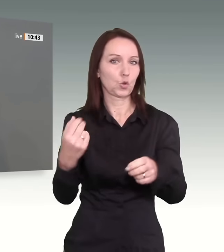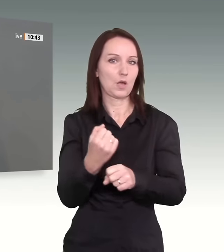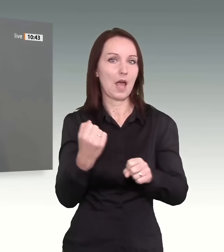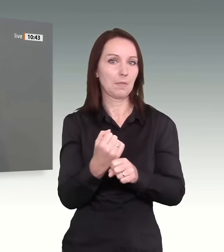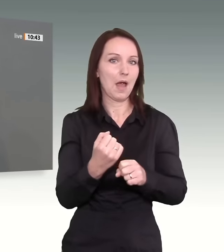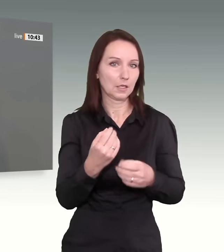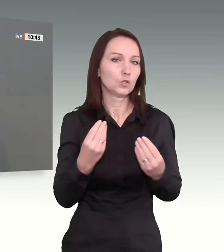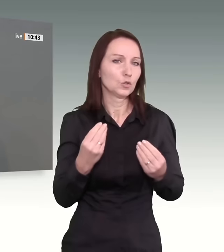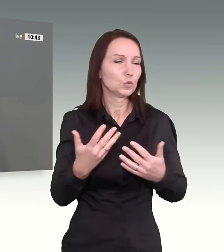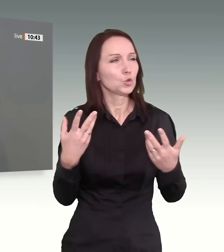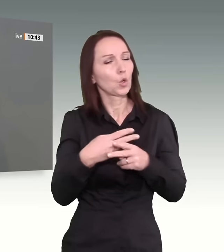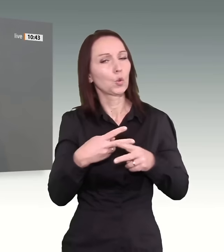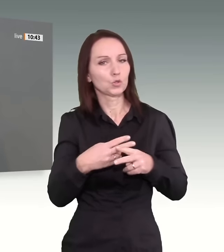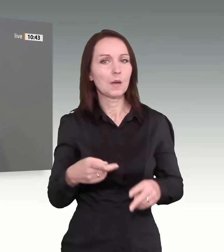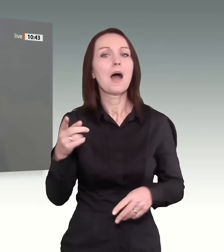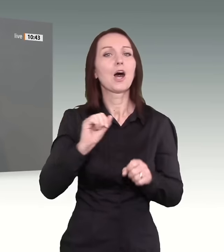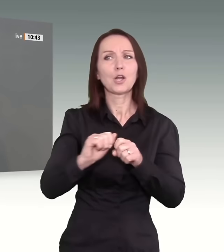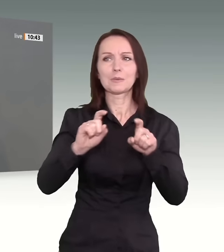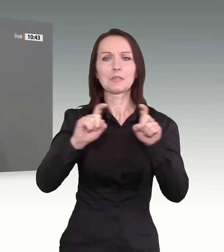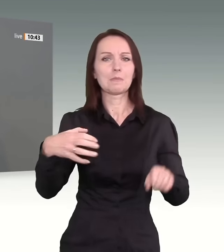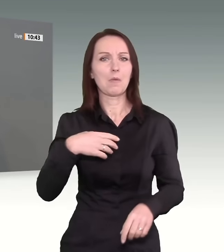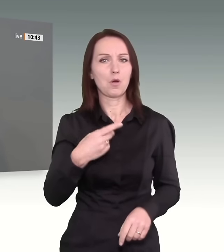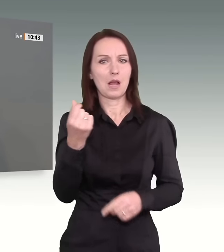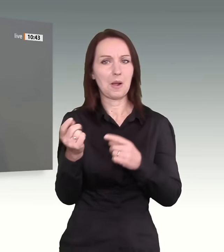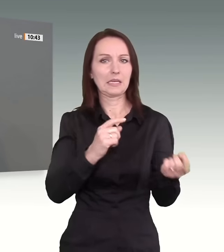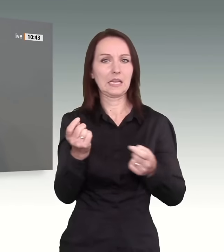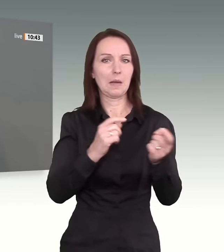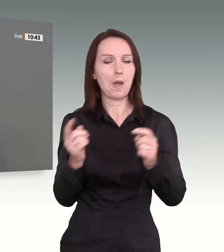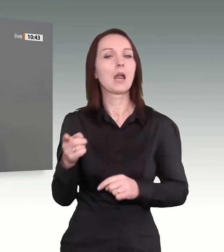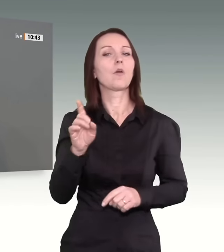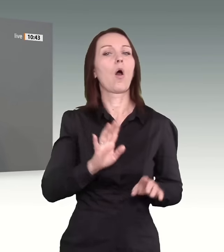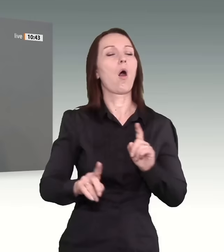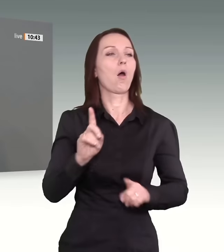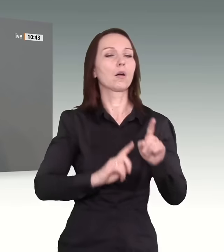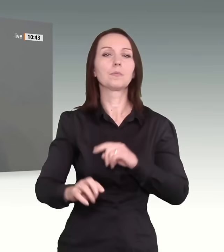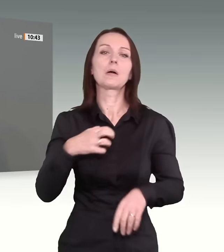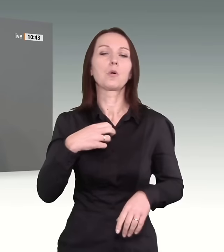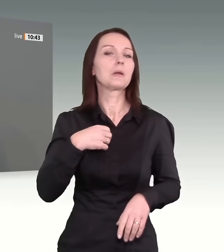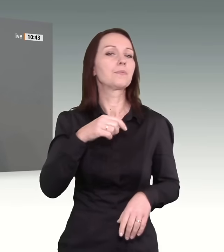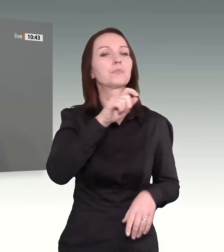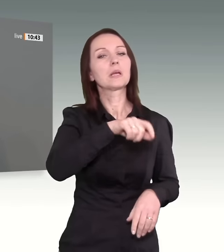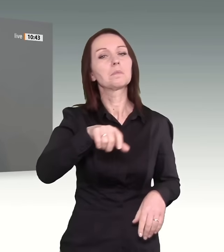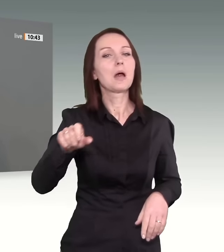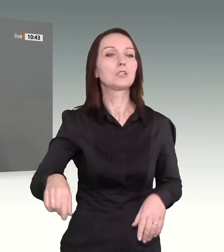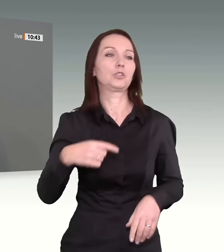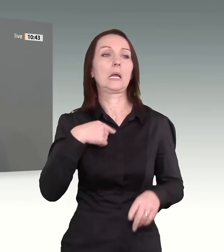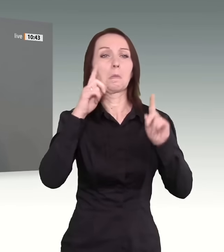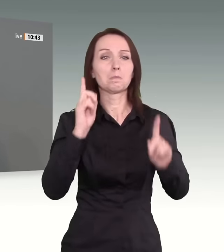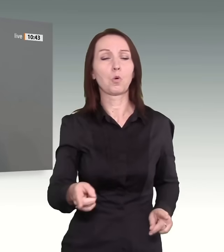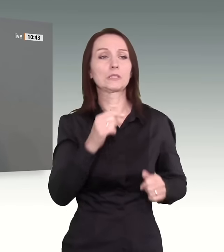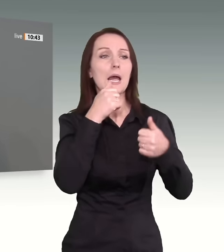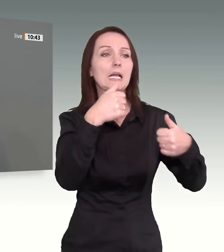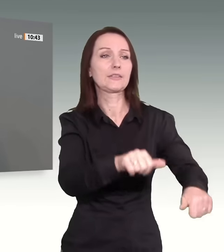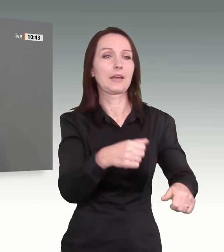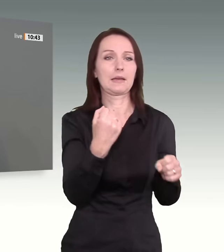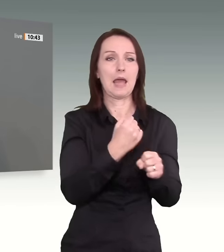in der Debatte ums Bürgergeld so, als wäre es das Problem, dass wir Menschen in Arbeit zwingen